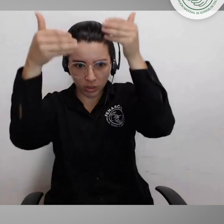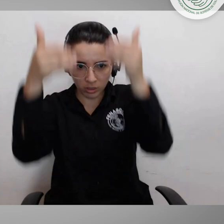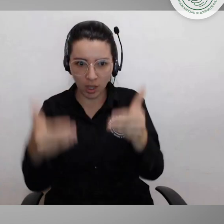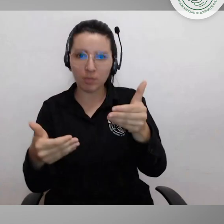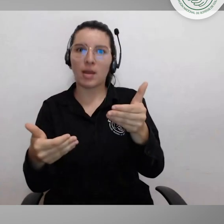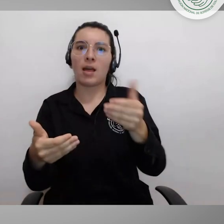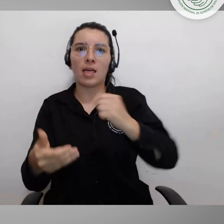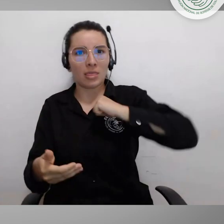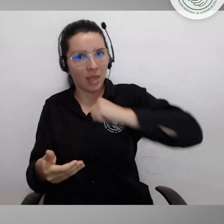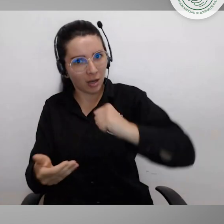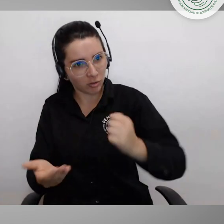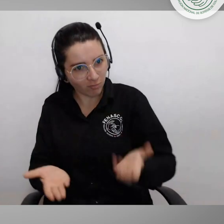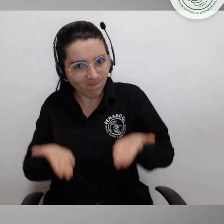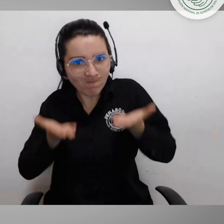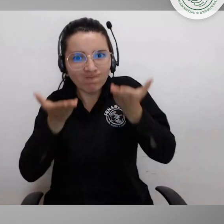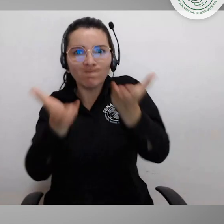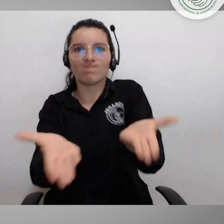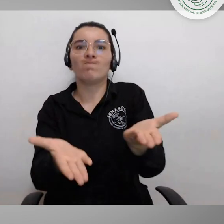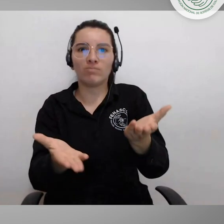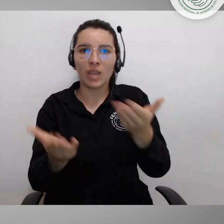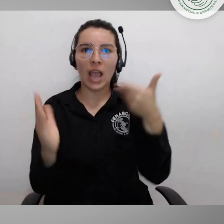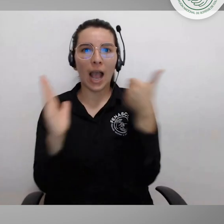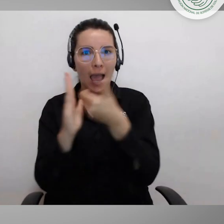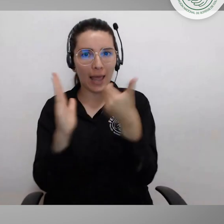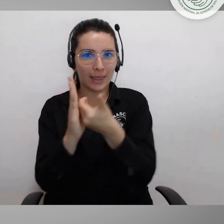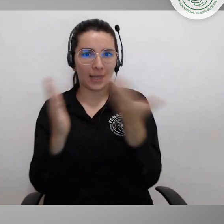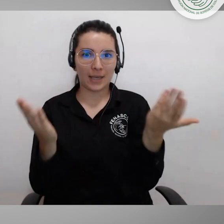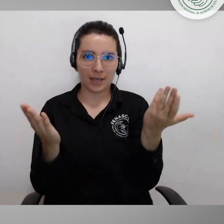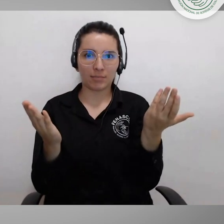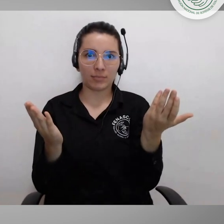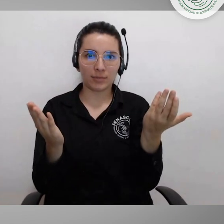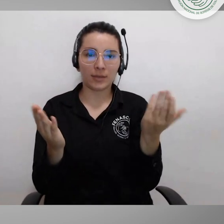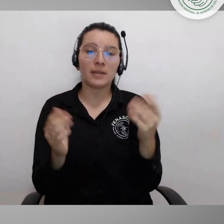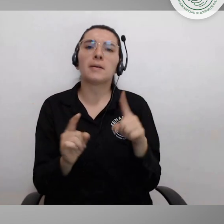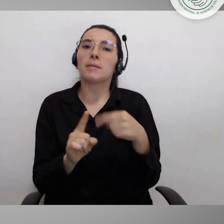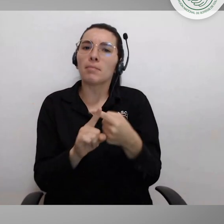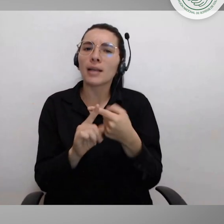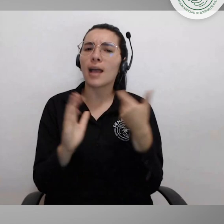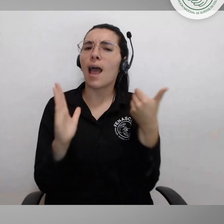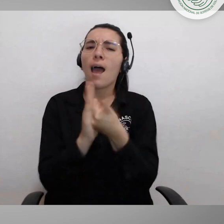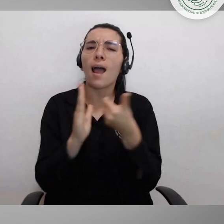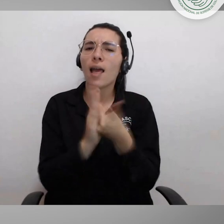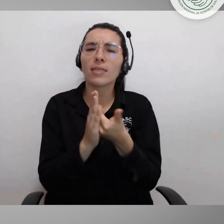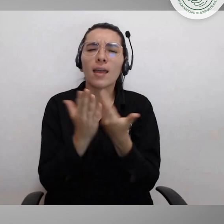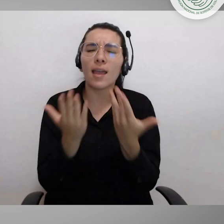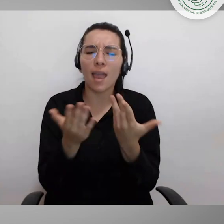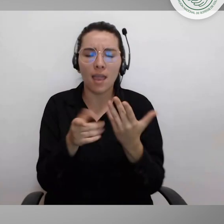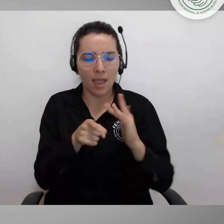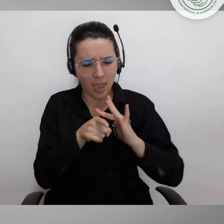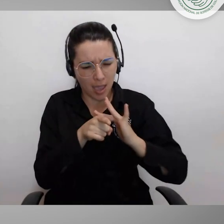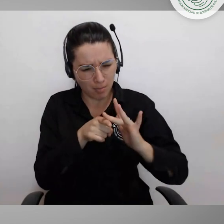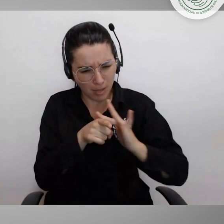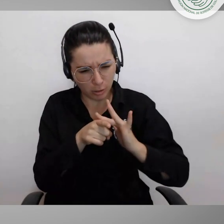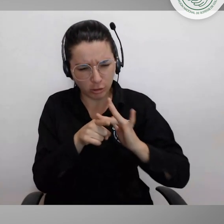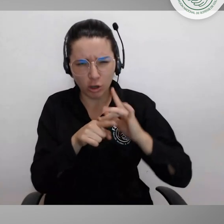para la garantía de los derechos de las personas con discapacidad así como para la